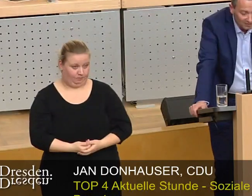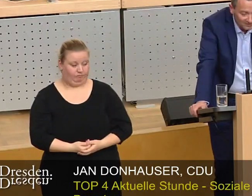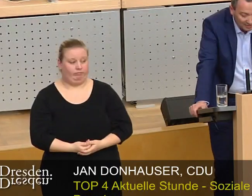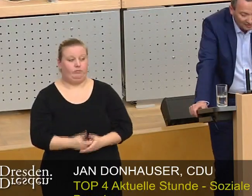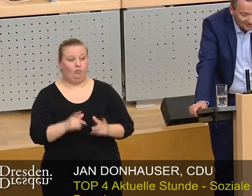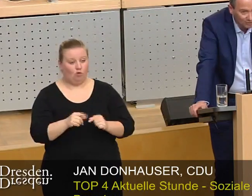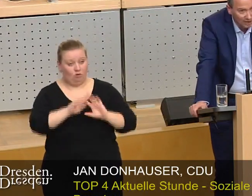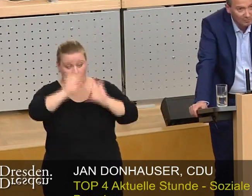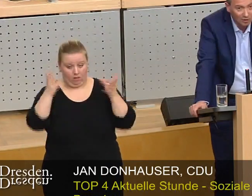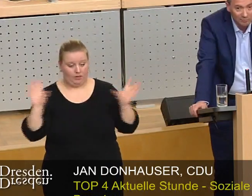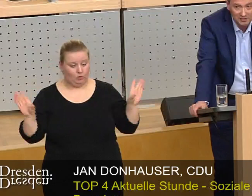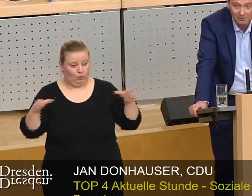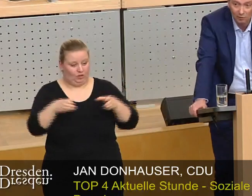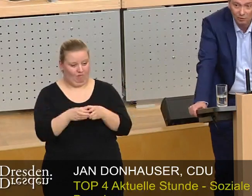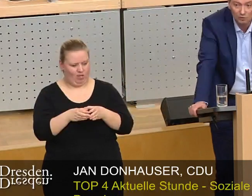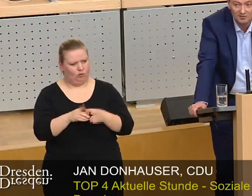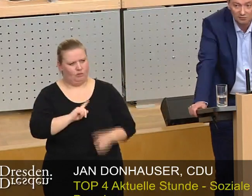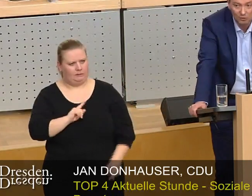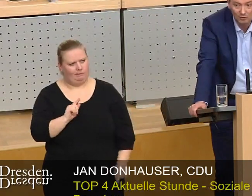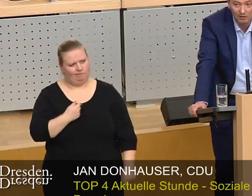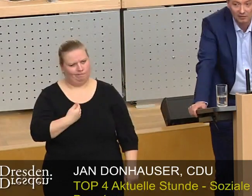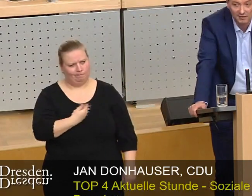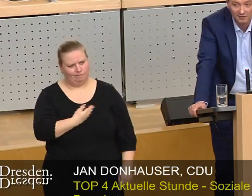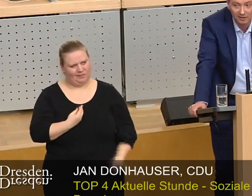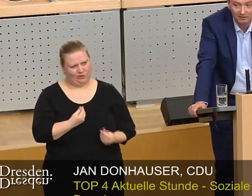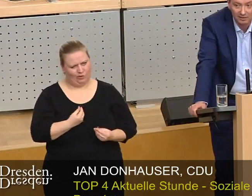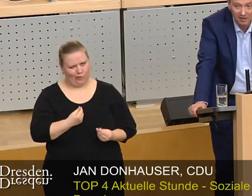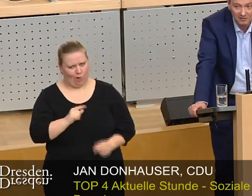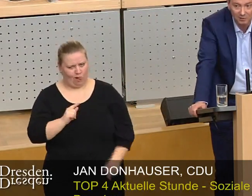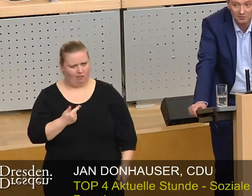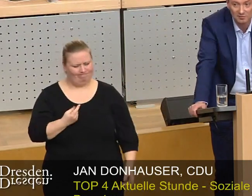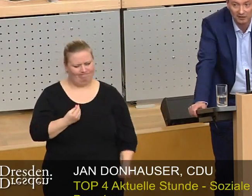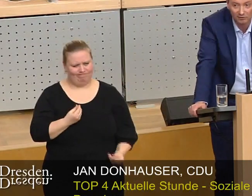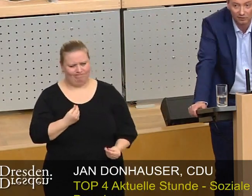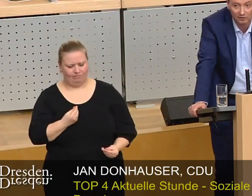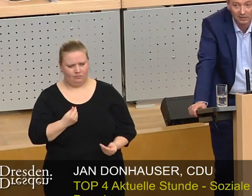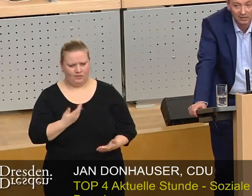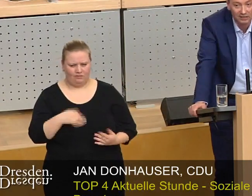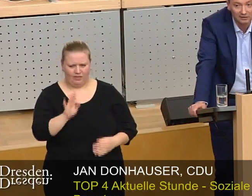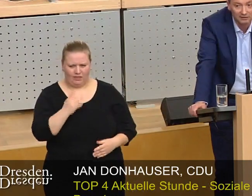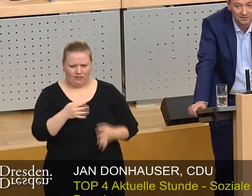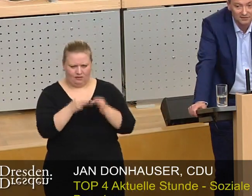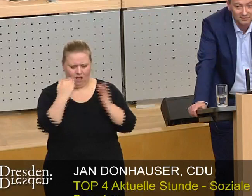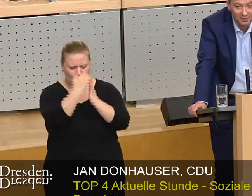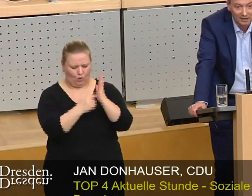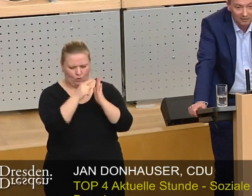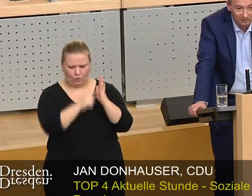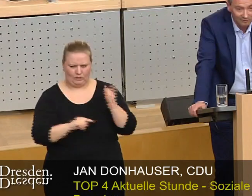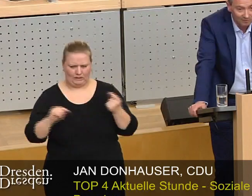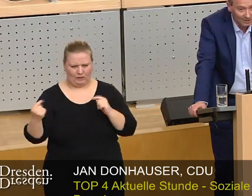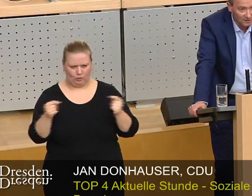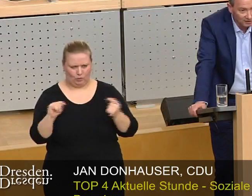so will ich nochmal zusammenfassen, und da habe ich heute ein bisschen ein ungutes Gefühl, was in der Tagesordnungsdebatte vorhin gewesen ist.